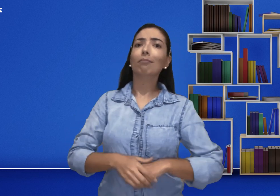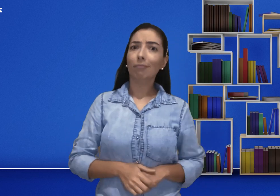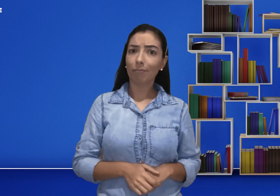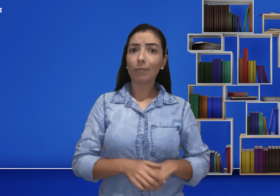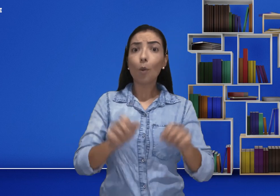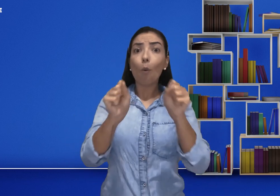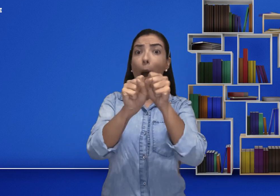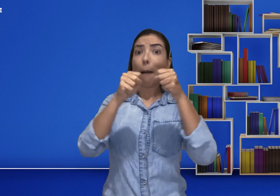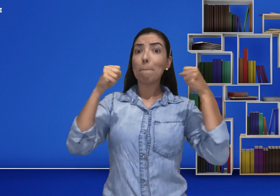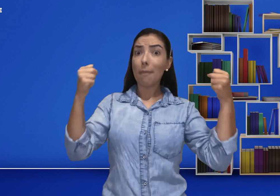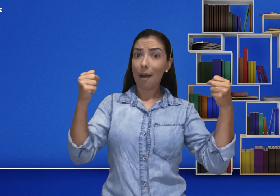no armário.